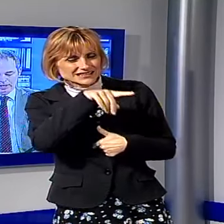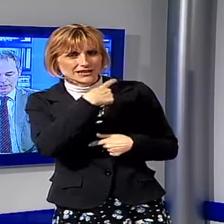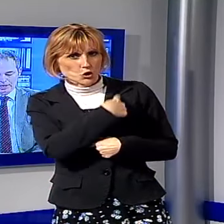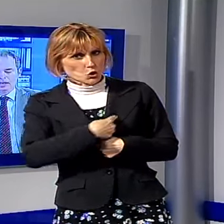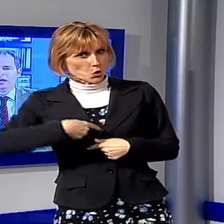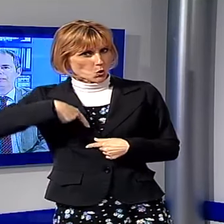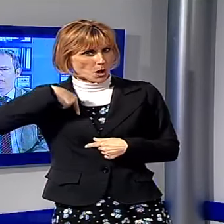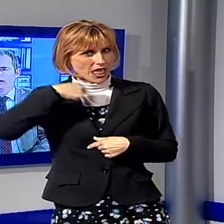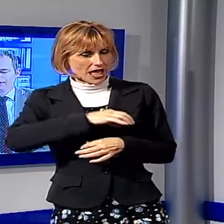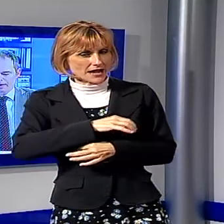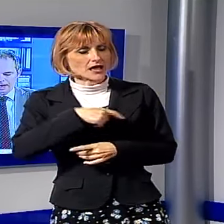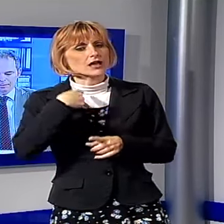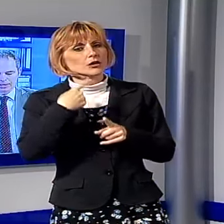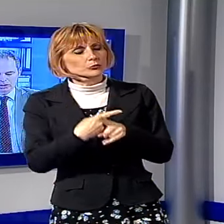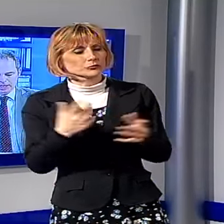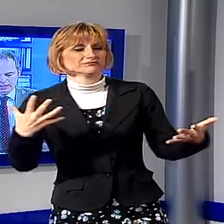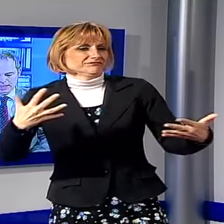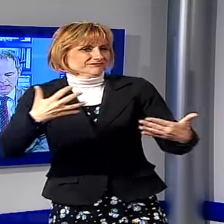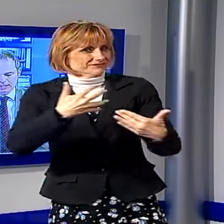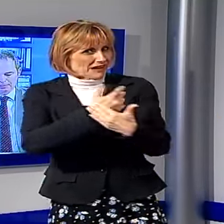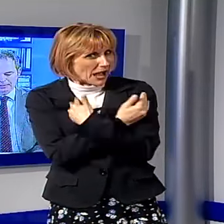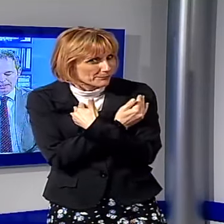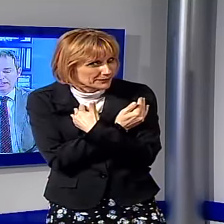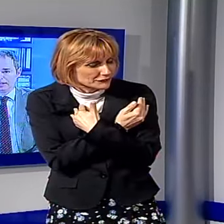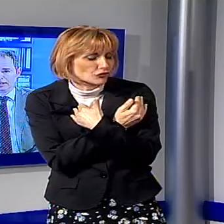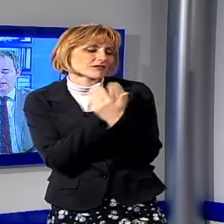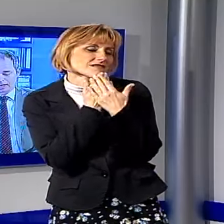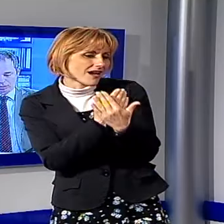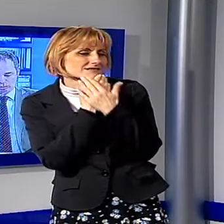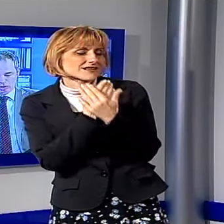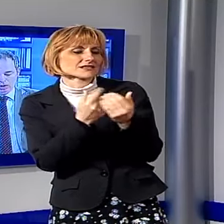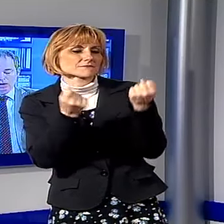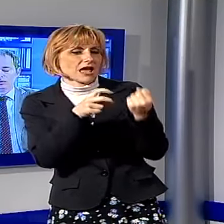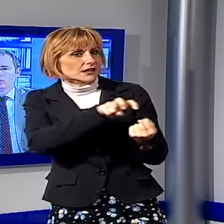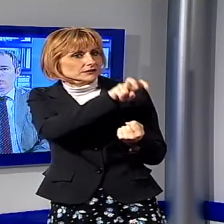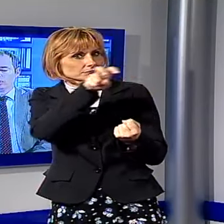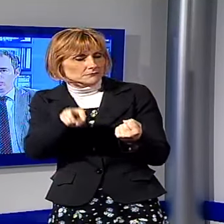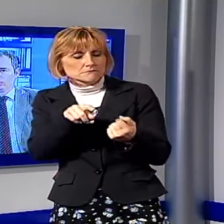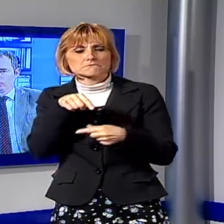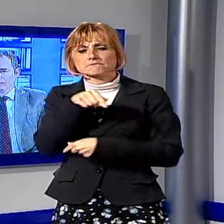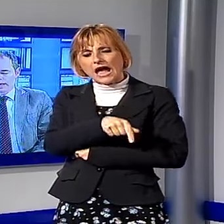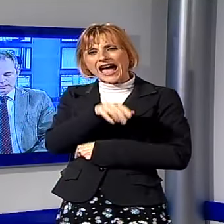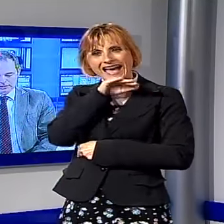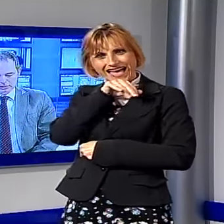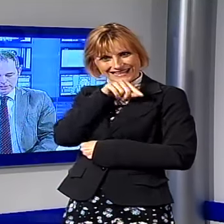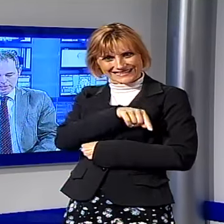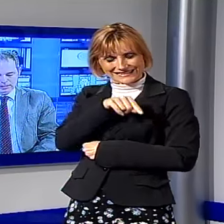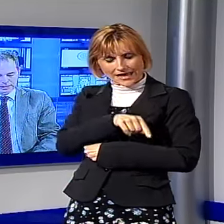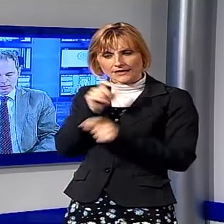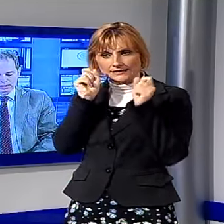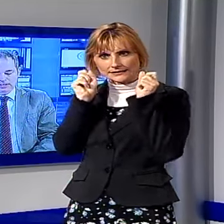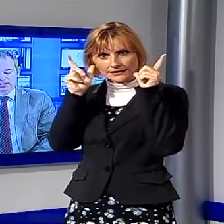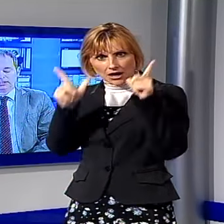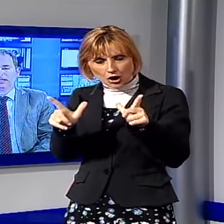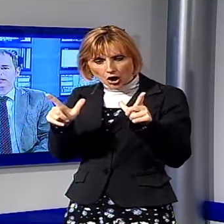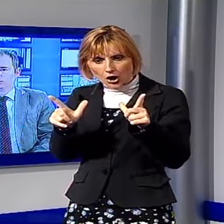collanina e poi l'aveva abbracciata prima di risalire in auto. Solo dopo, la signora anziana si è